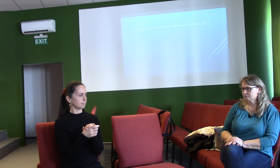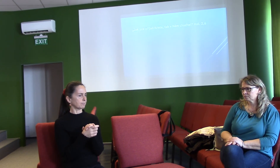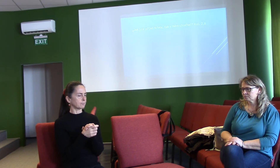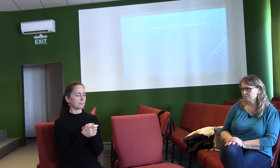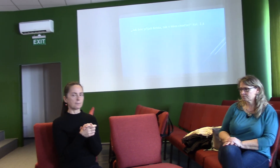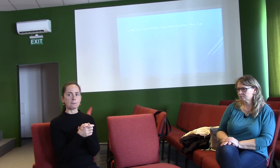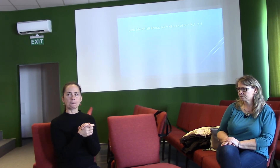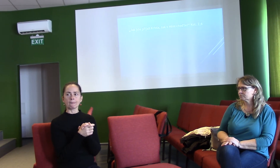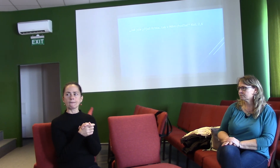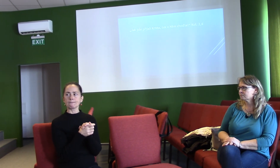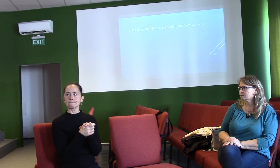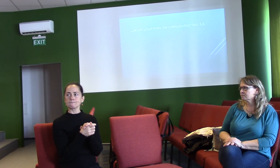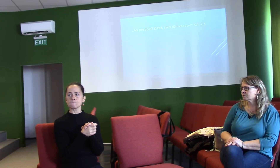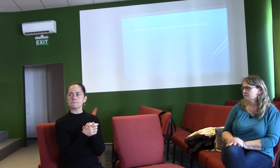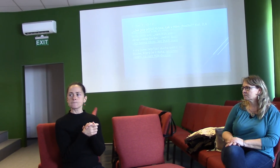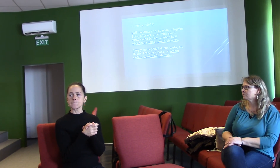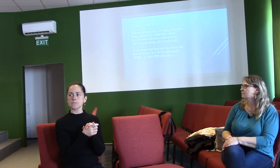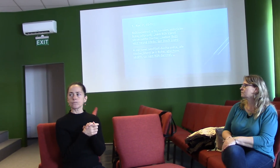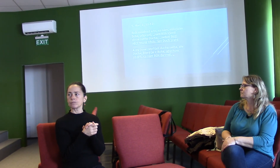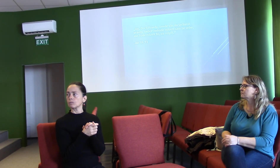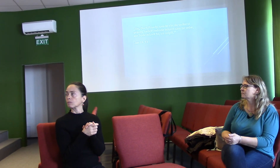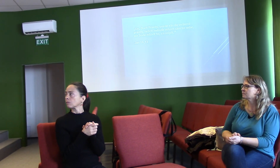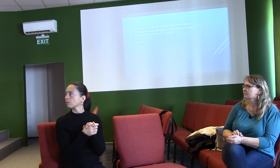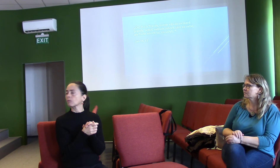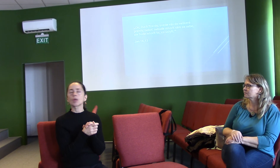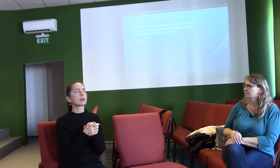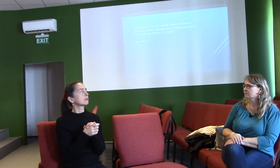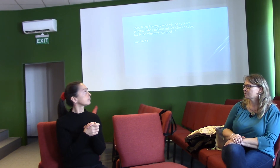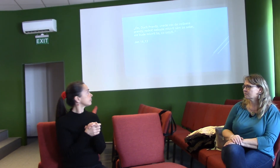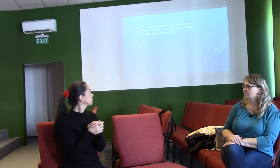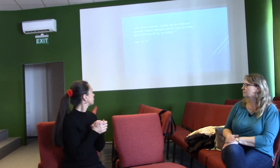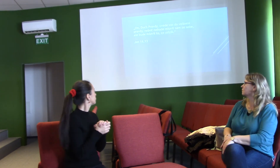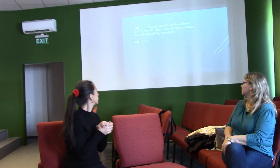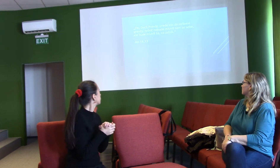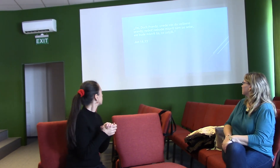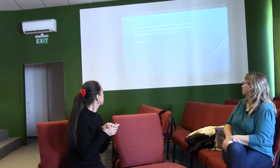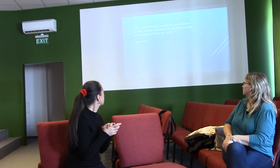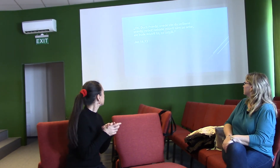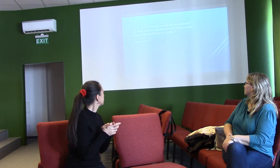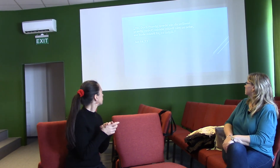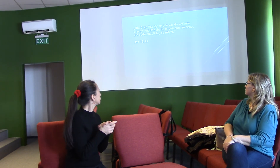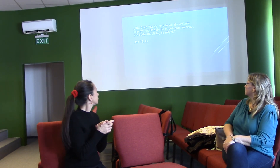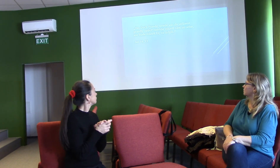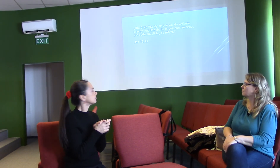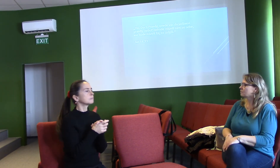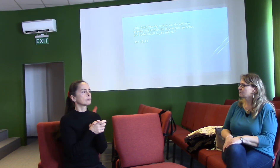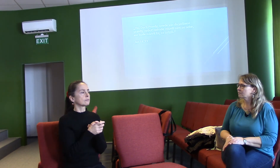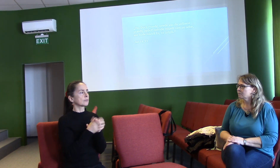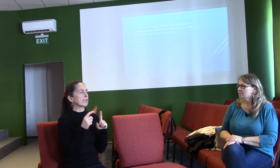Tady jsem chtěl zase dát ten diamant, tak si ho tam představte.